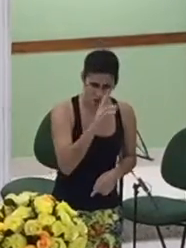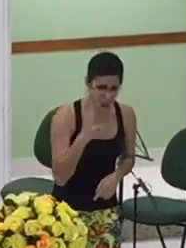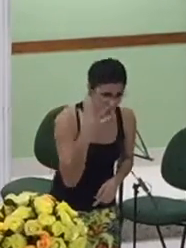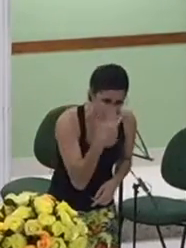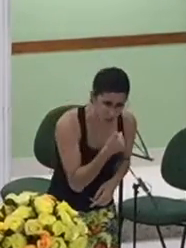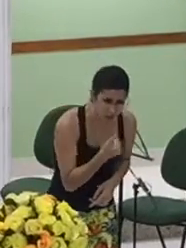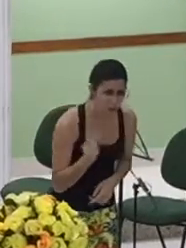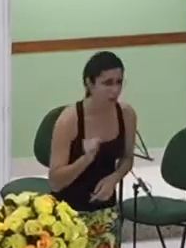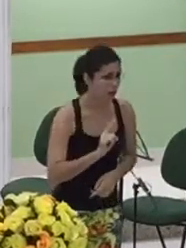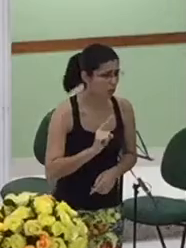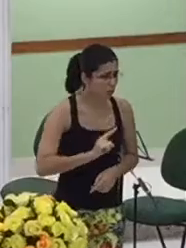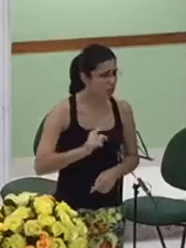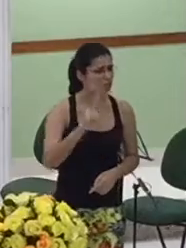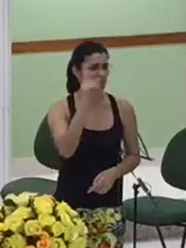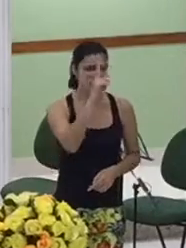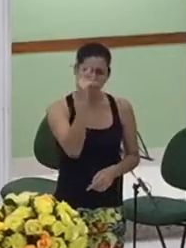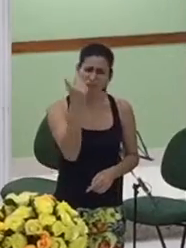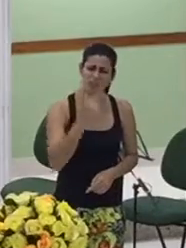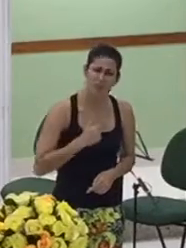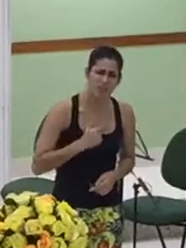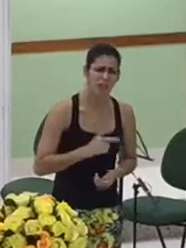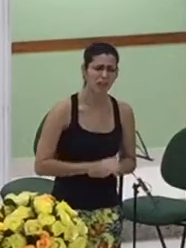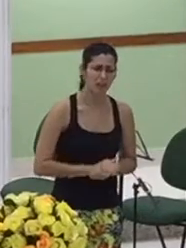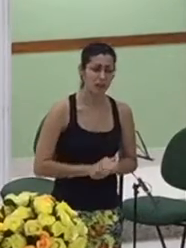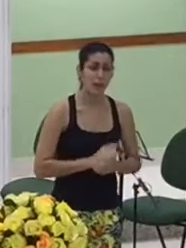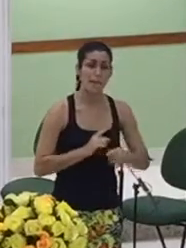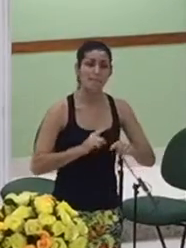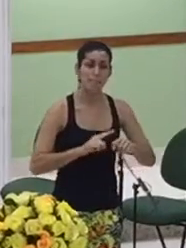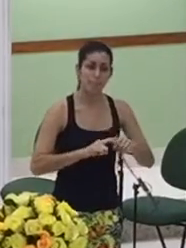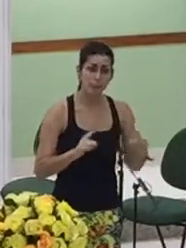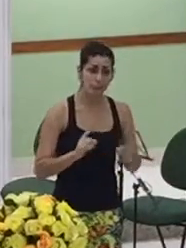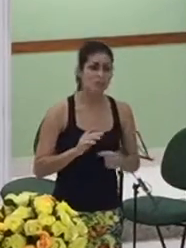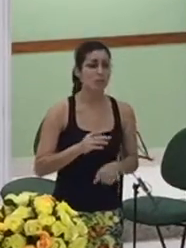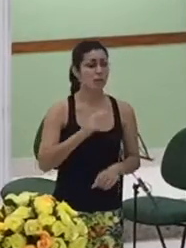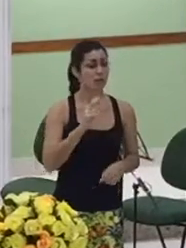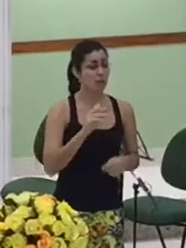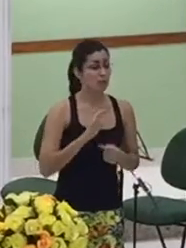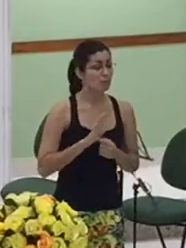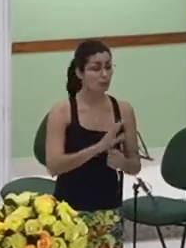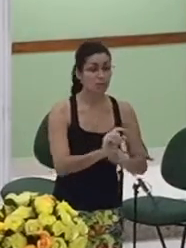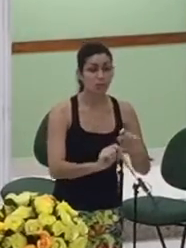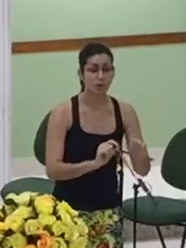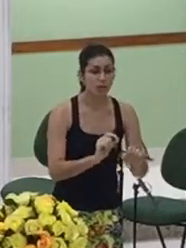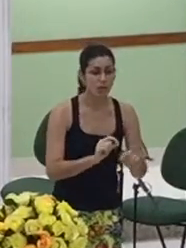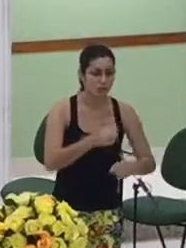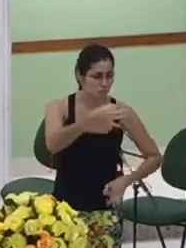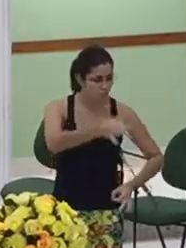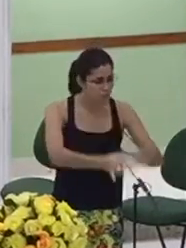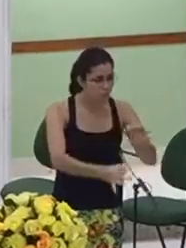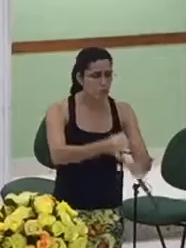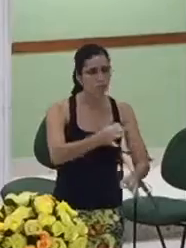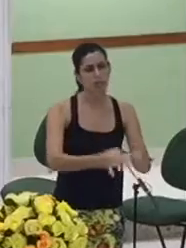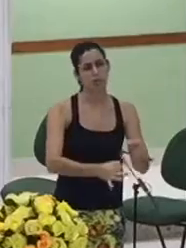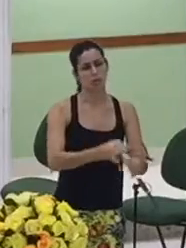evangelista que nos escreve sobre a justiça e ele quer deixar claro que essa mulher